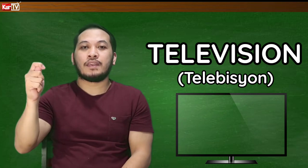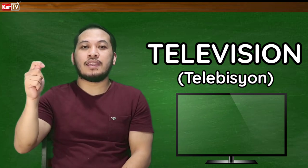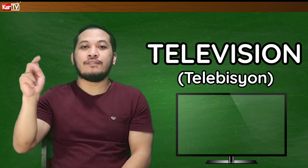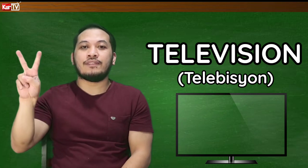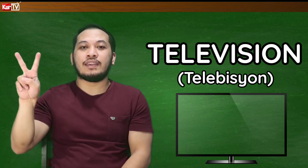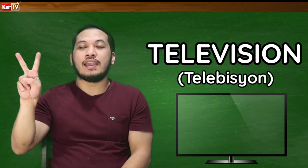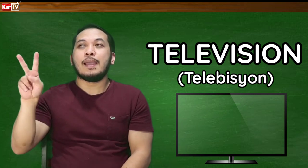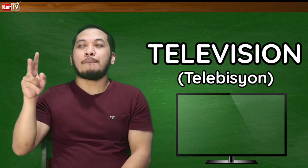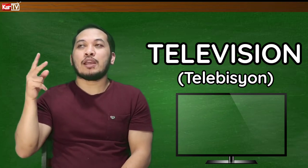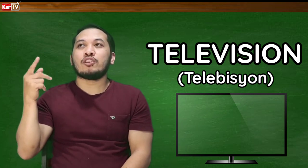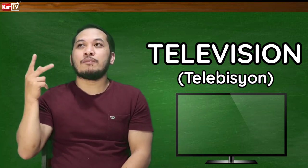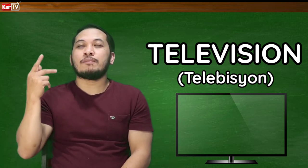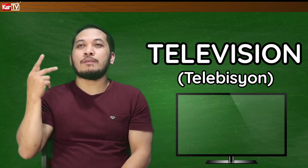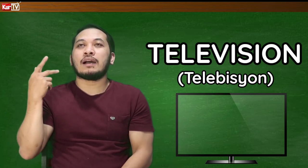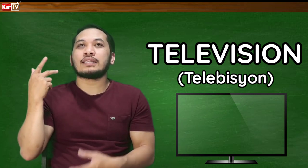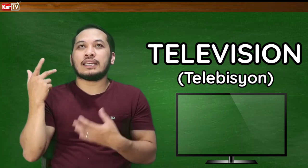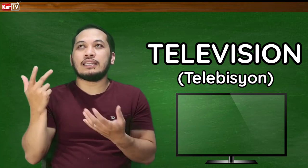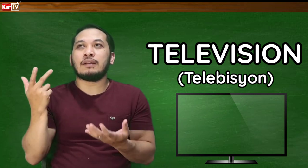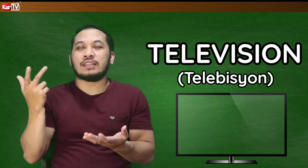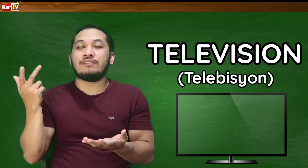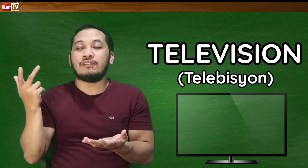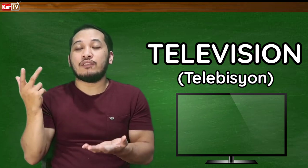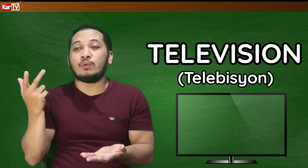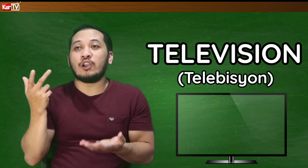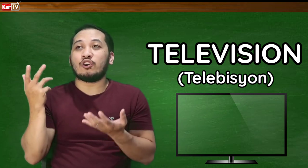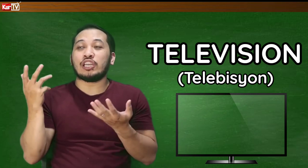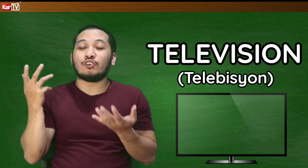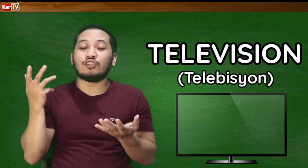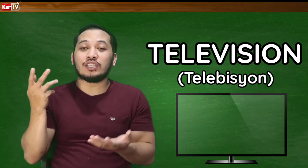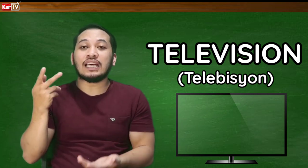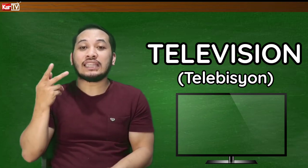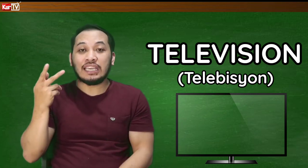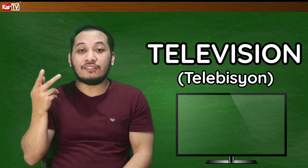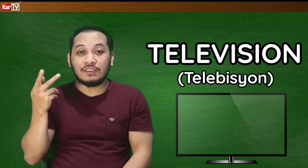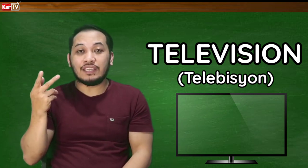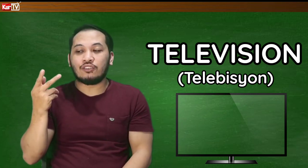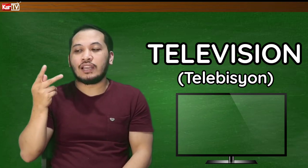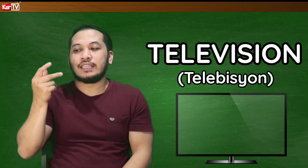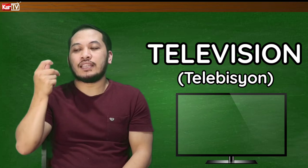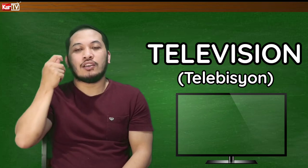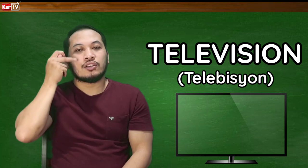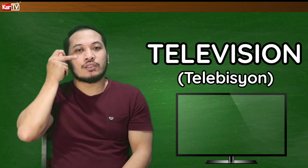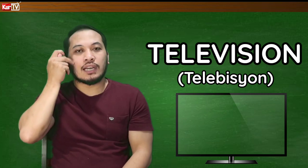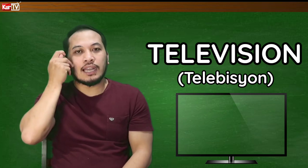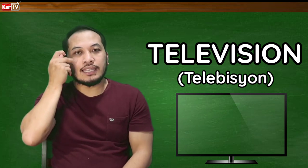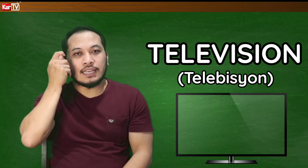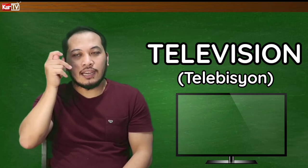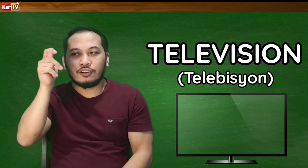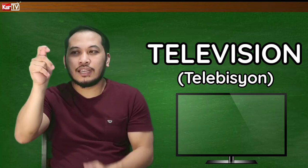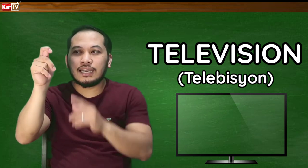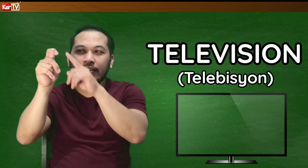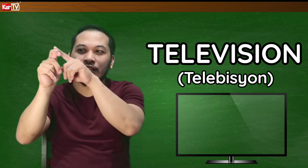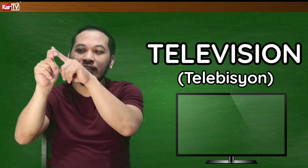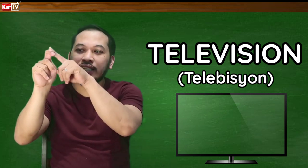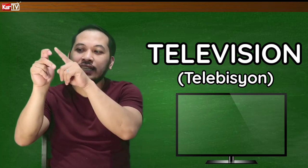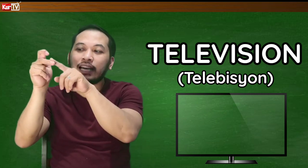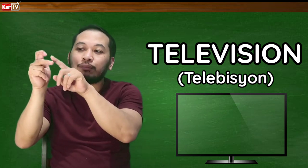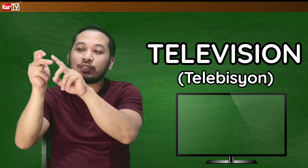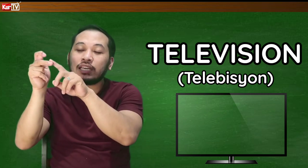TV. Pero yung iba kasi, di ba, TV viewing o, nanonood ng TV yung ganyan. So, naka ganyan lang o. Naka letter T. Tapos